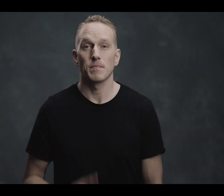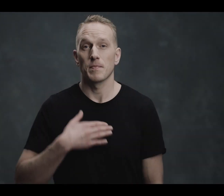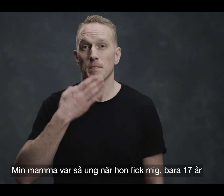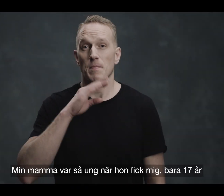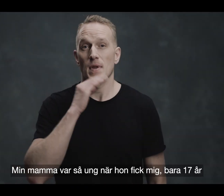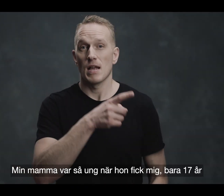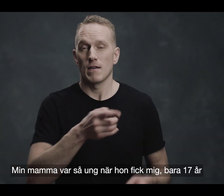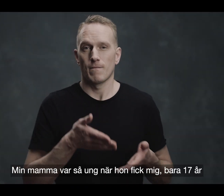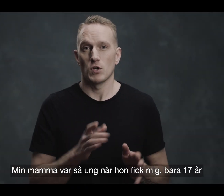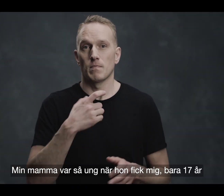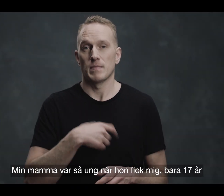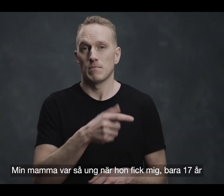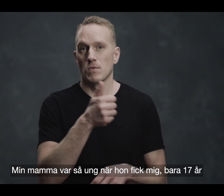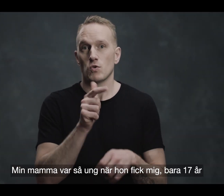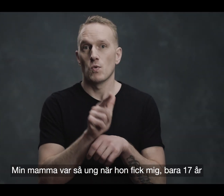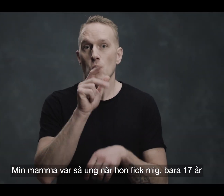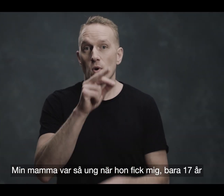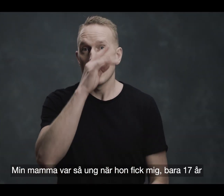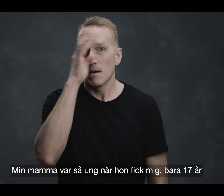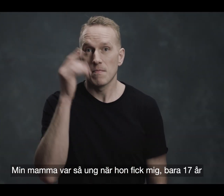Min mamma var så ung när hon fick mig. Bara sjutton år.